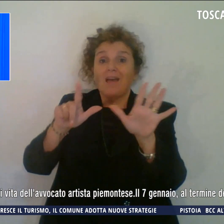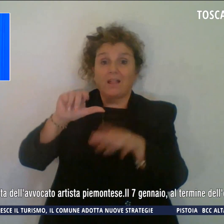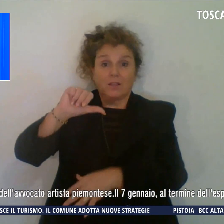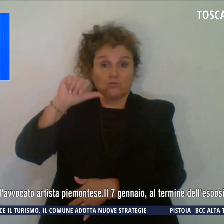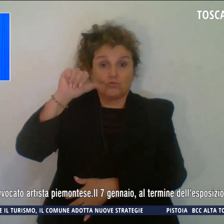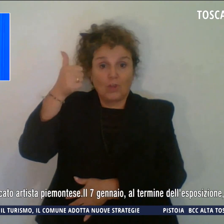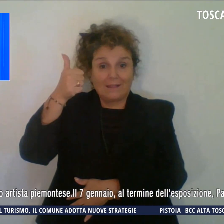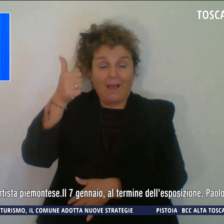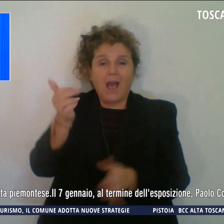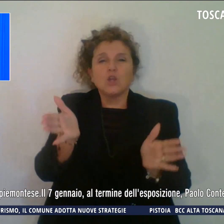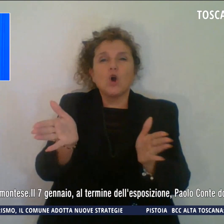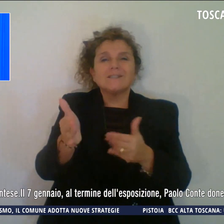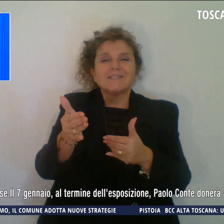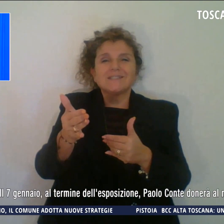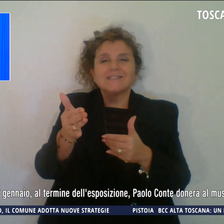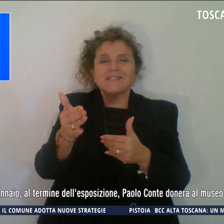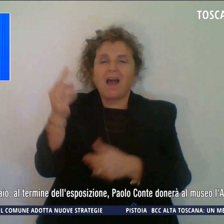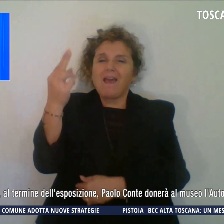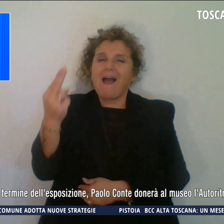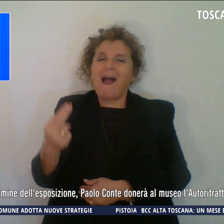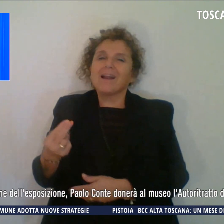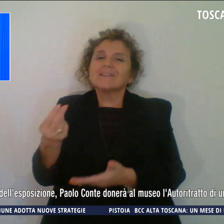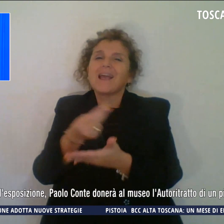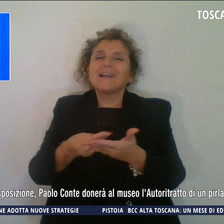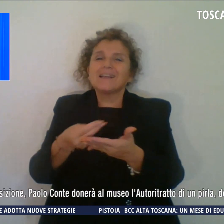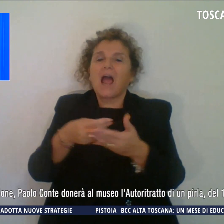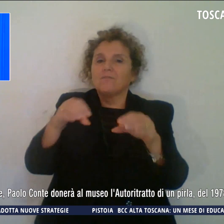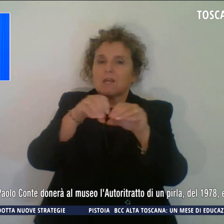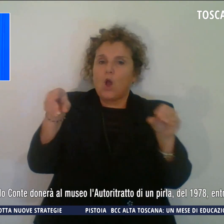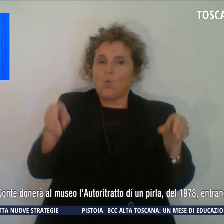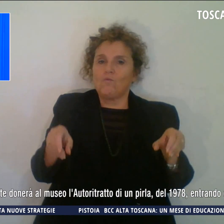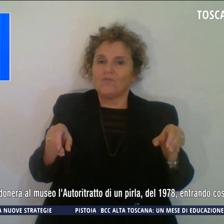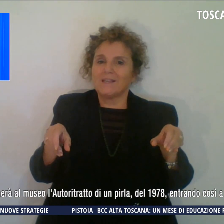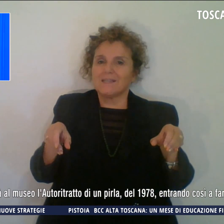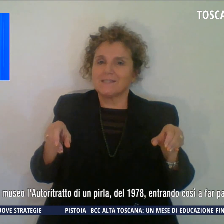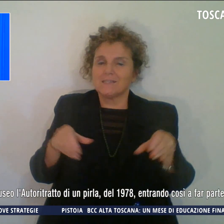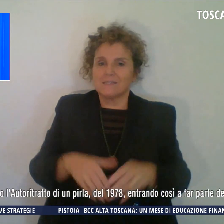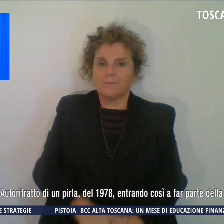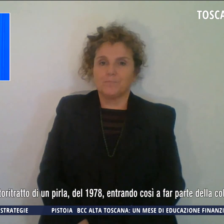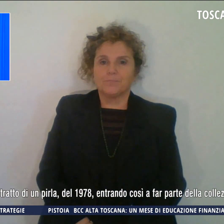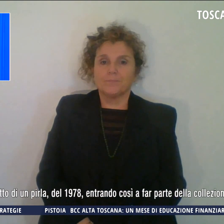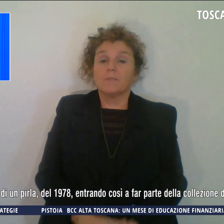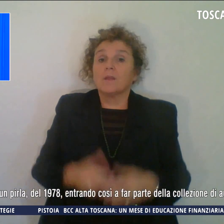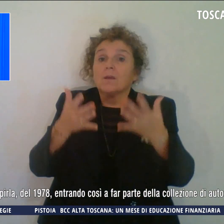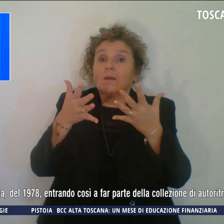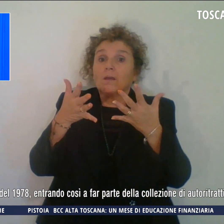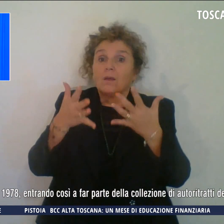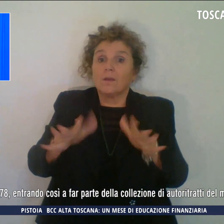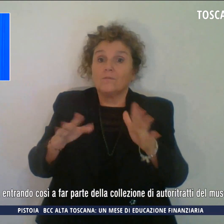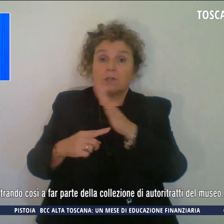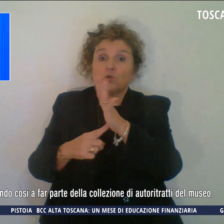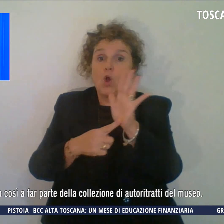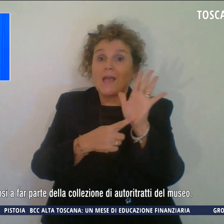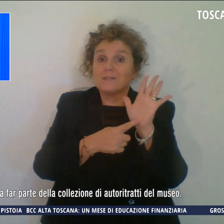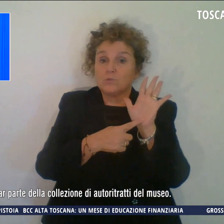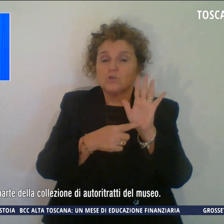sale dell'arte grafica della Galleria degli Uffizi. Al termine dell'isposizione, Paolo